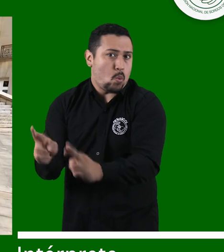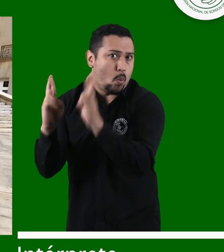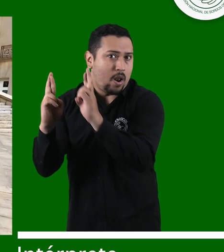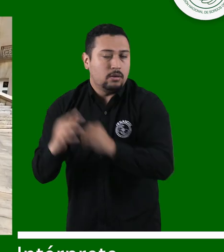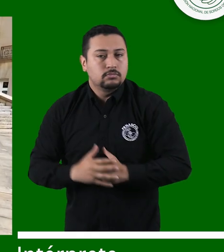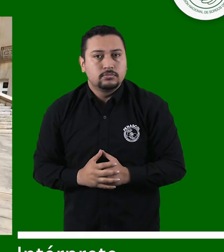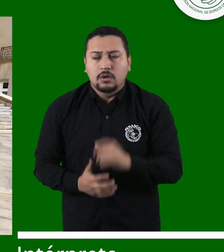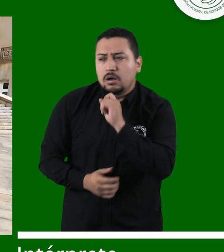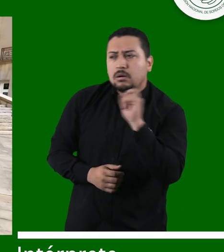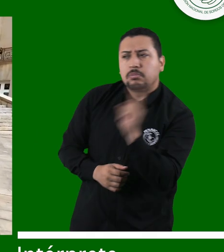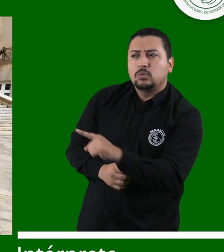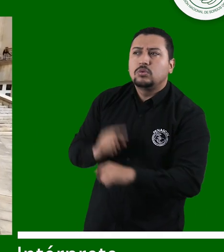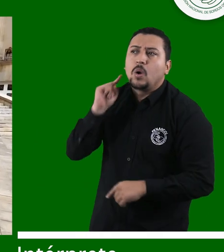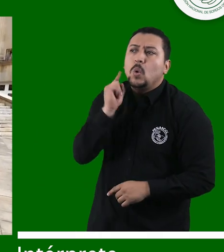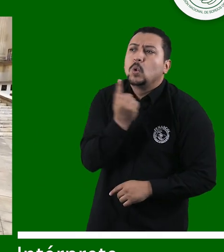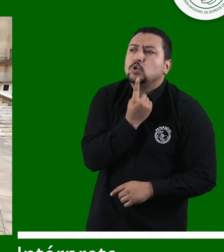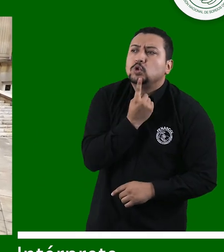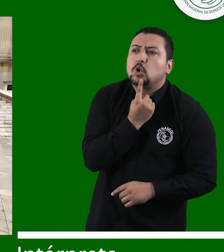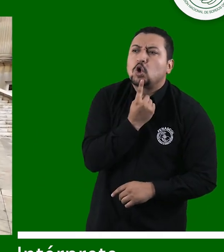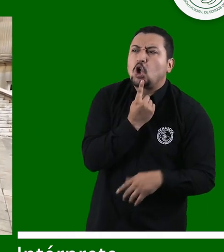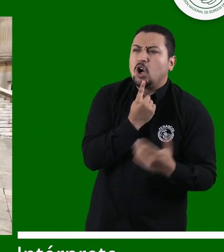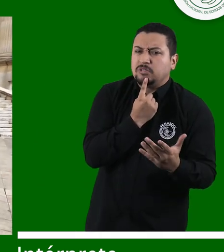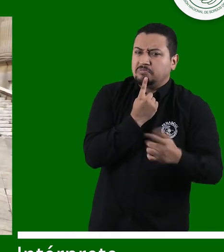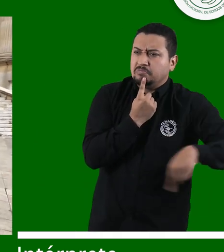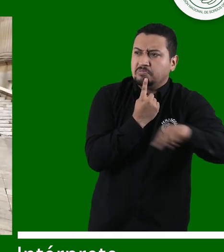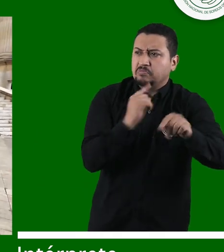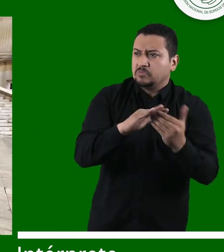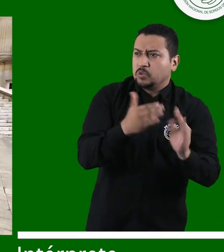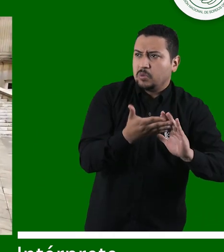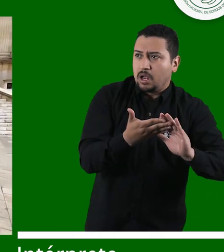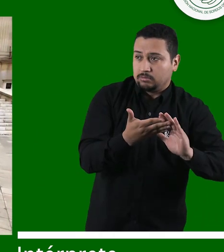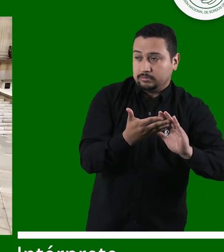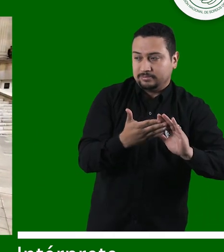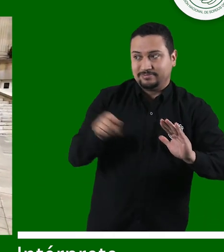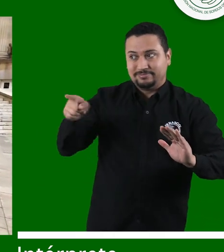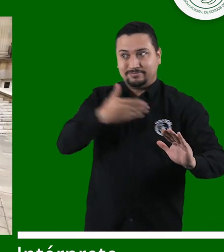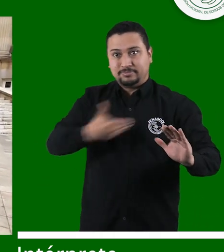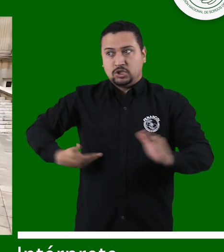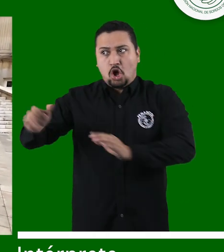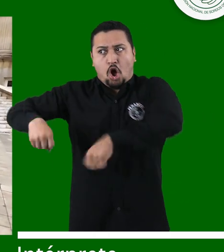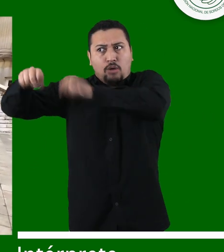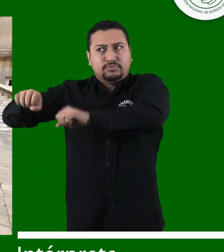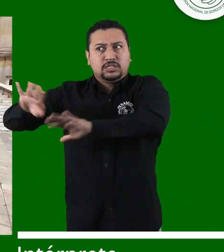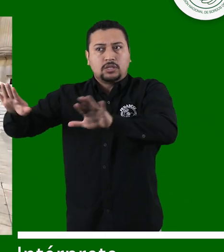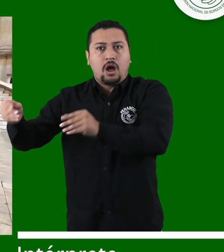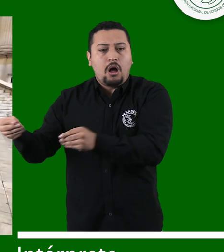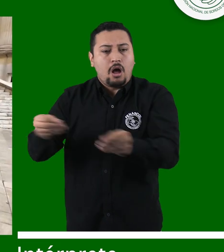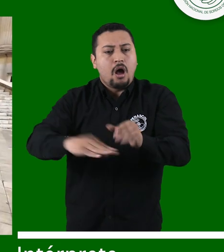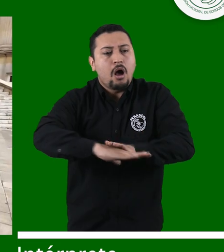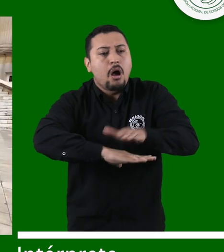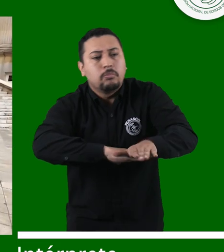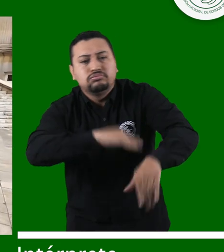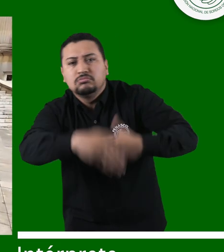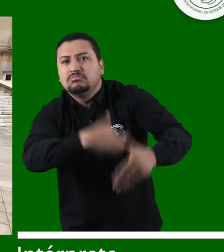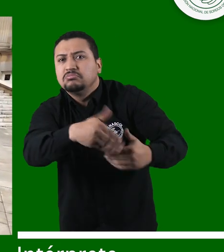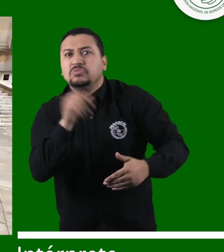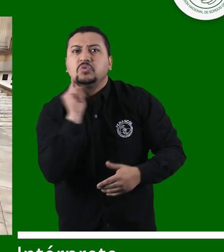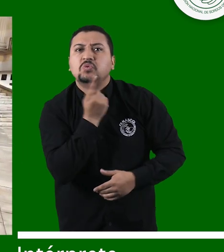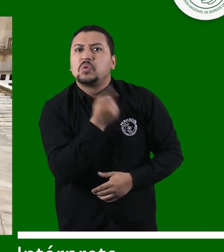¿Cómo se benefician los sordos cuando el presidente apruebe este proyecto? ¿Cómo le va a cambiar la vida? ¿Qué va a pasar? Pues mire, se lo voy